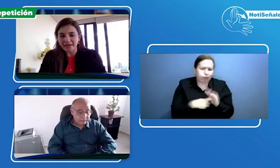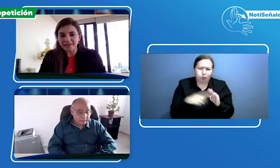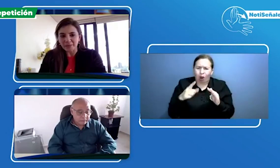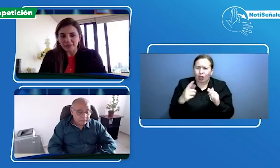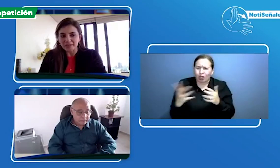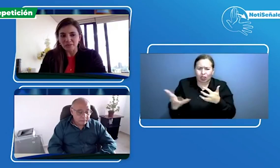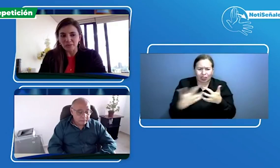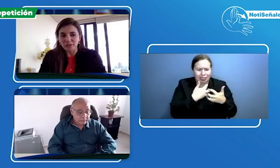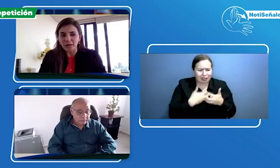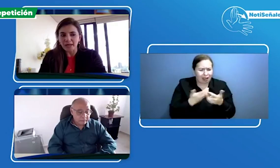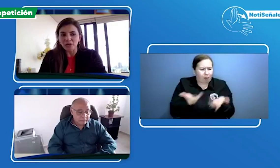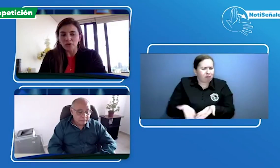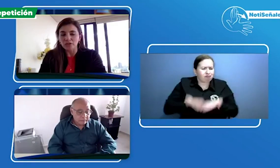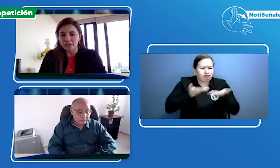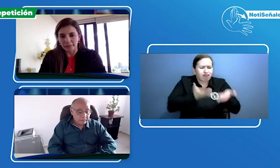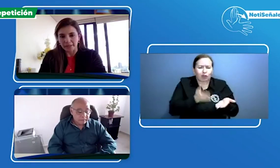interpretación virtual con servir